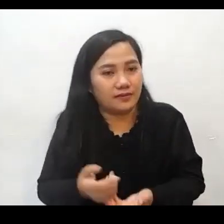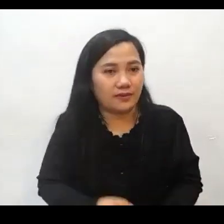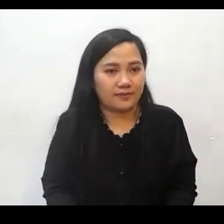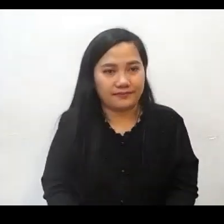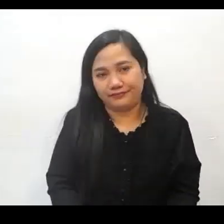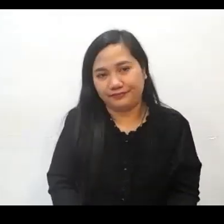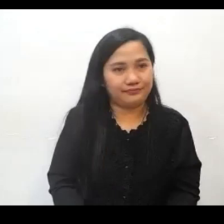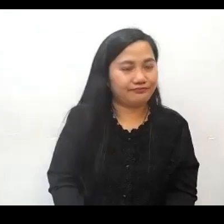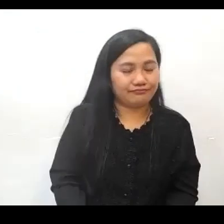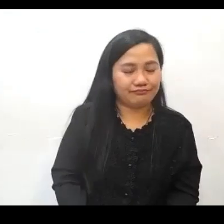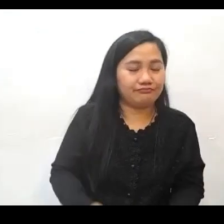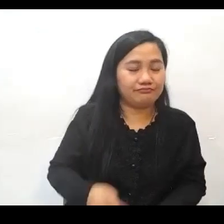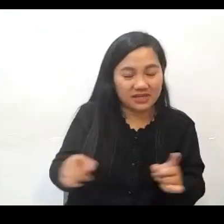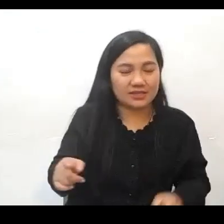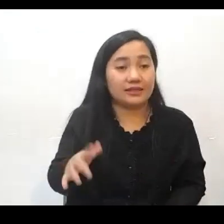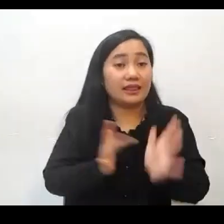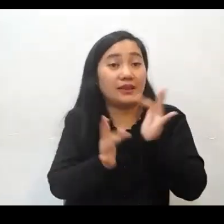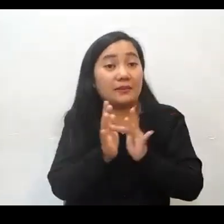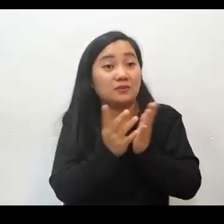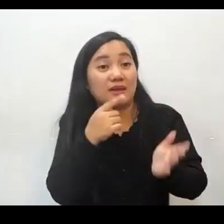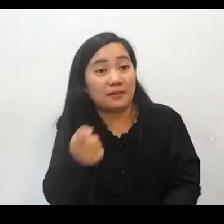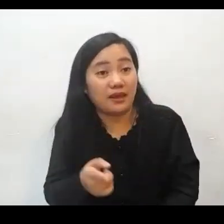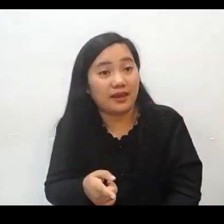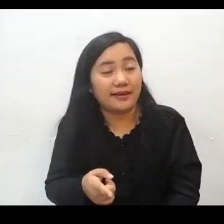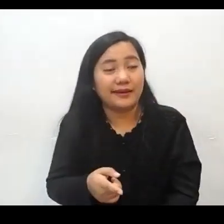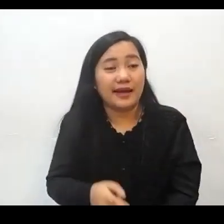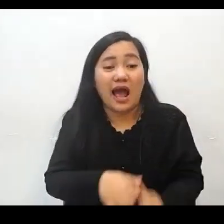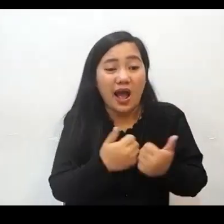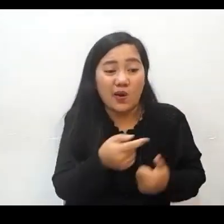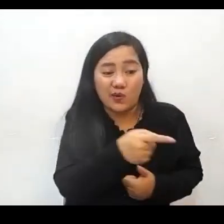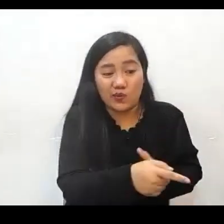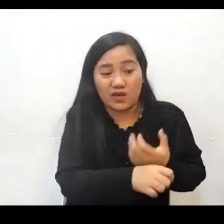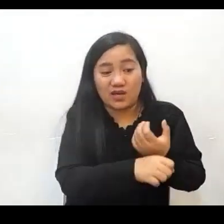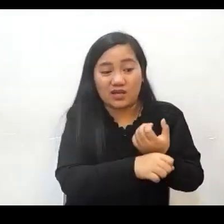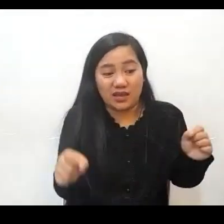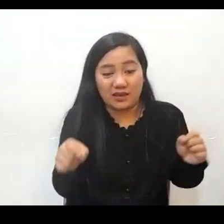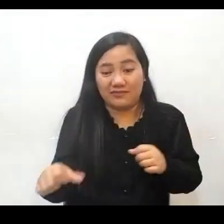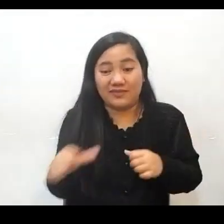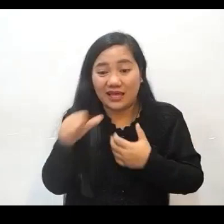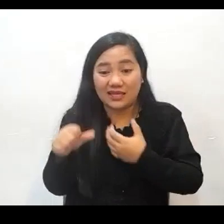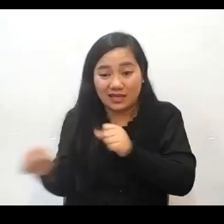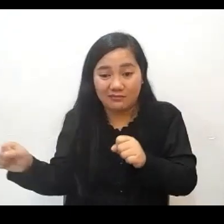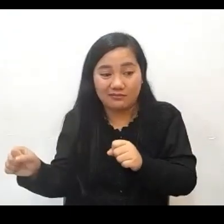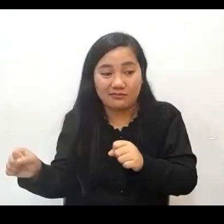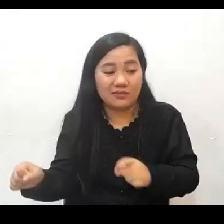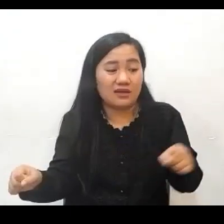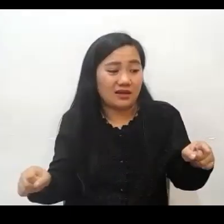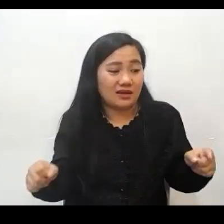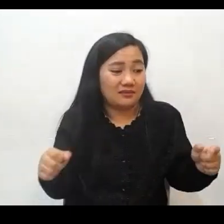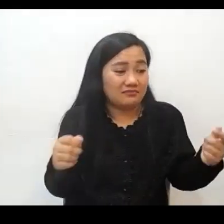mix with the darkness? Pero sinasabi po ng Biblia na paano mangyayari na magkakaroon ng pagsasama yung liwanag sa kadiliman? Ah Pastor